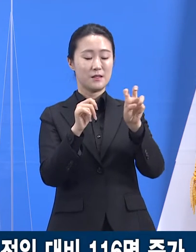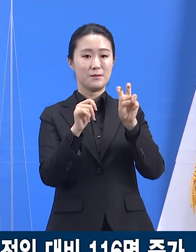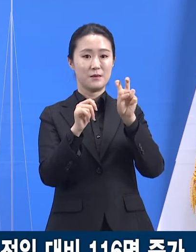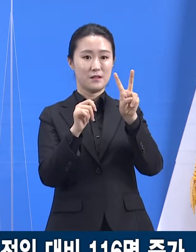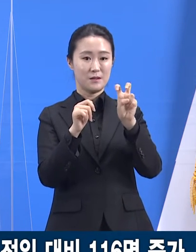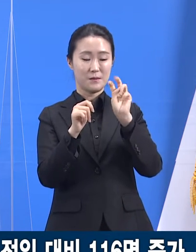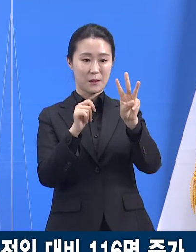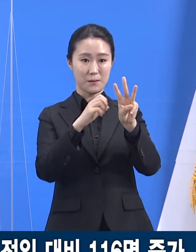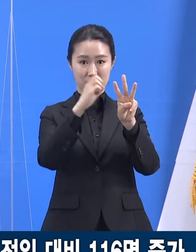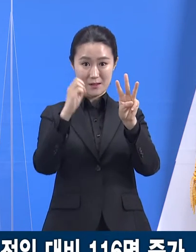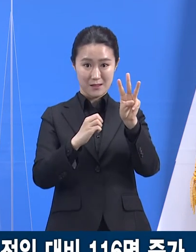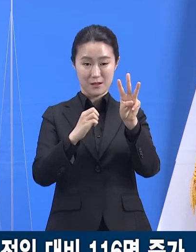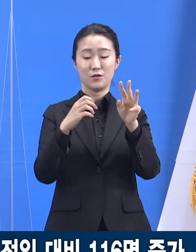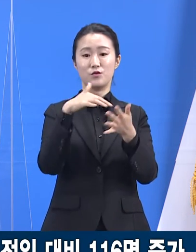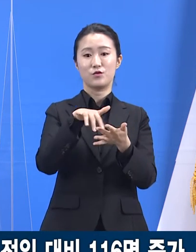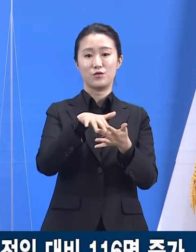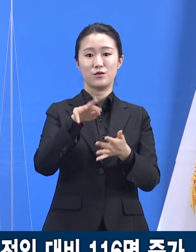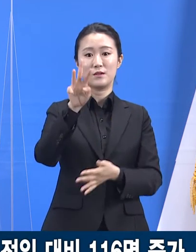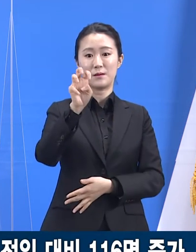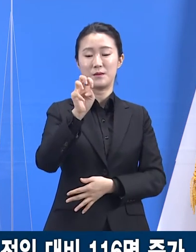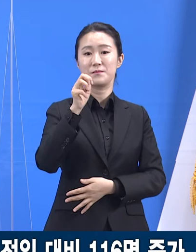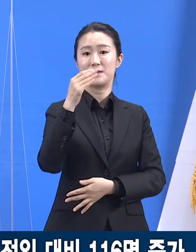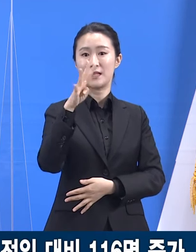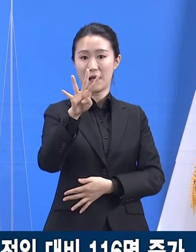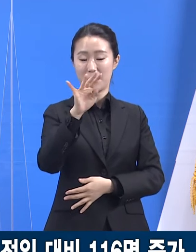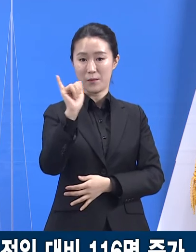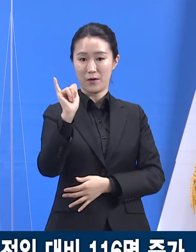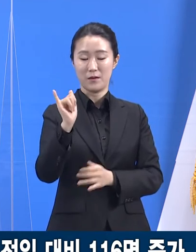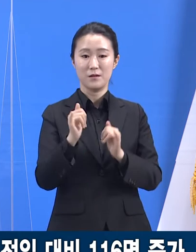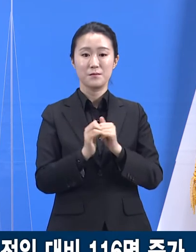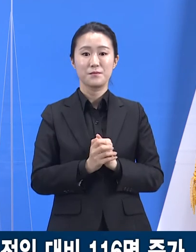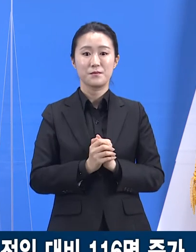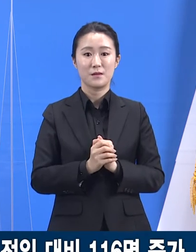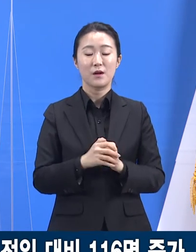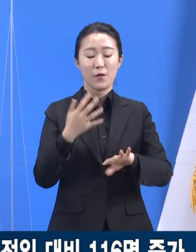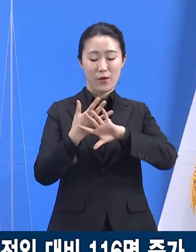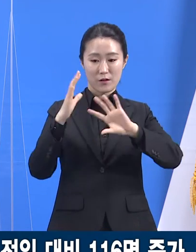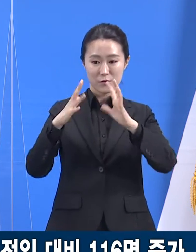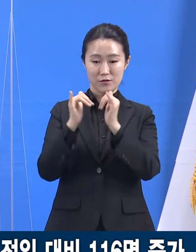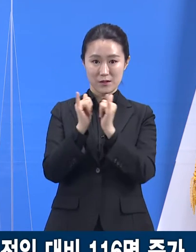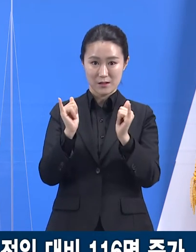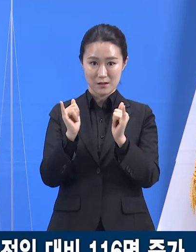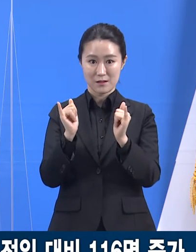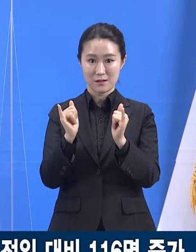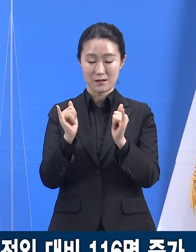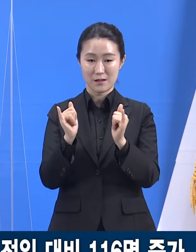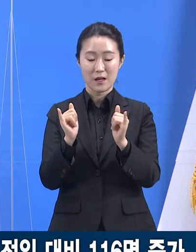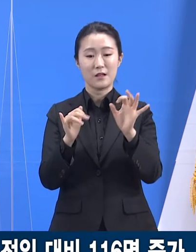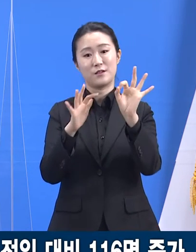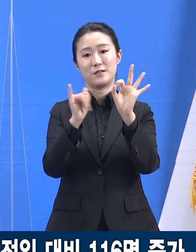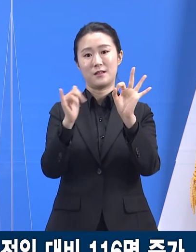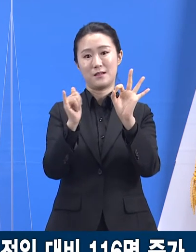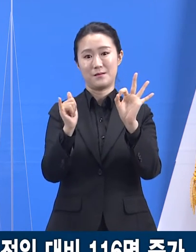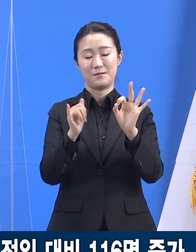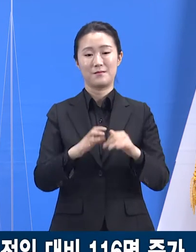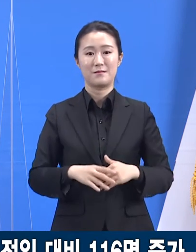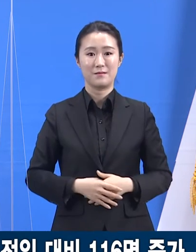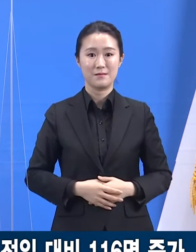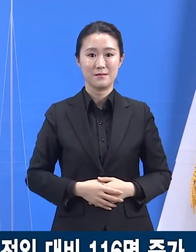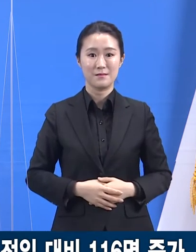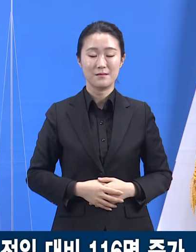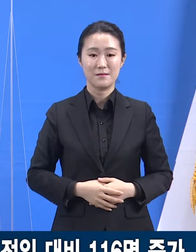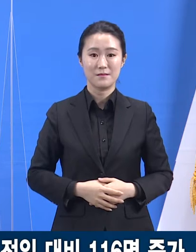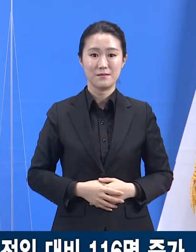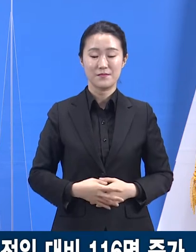34명입니다. 외국인 확진자는 8.6%인 10명입니다. 지난